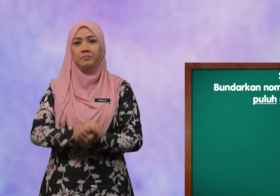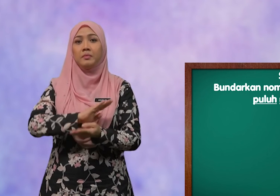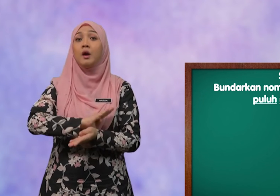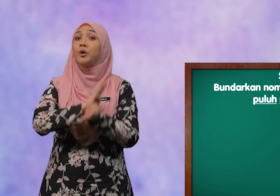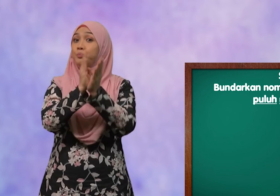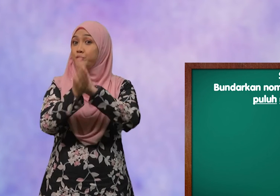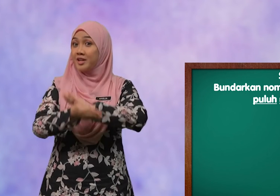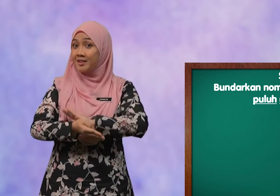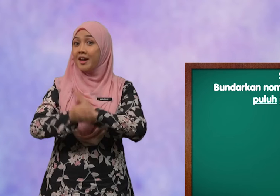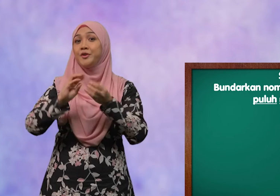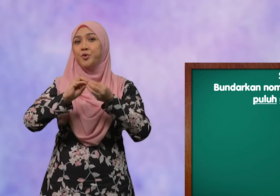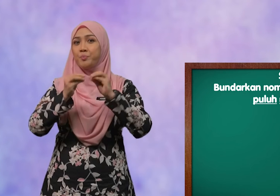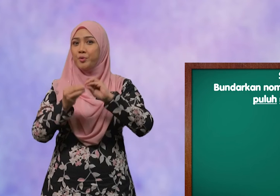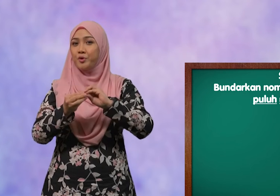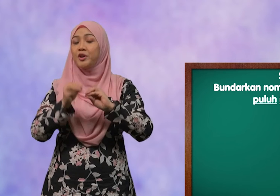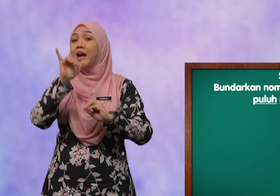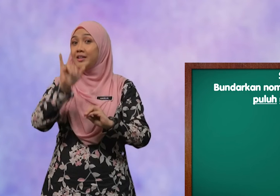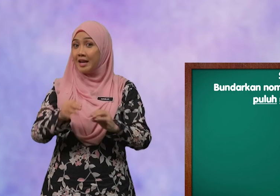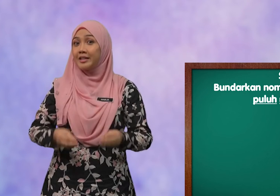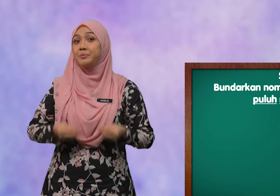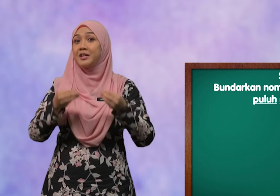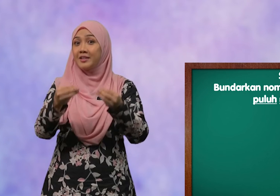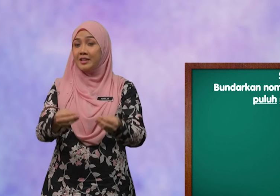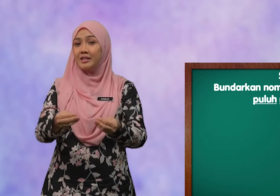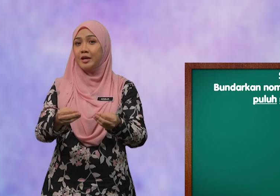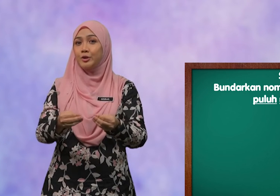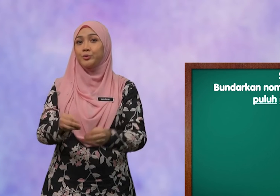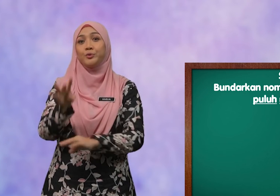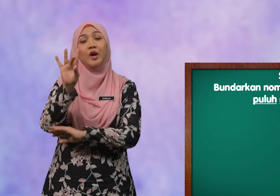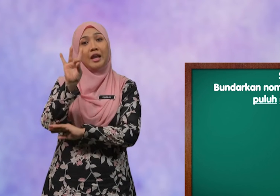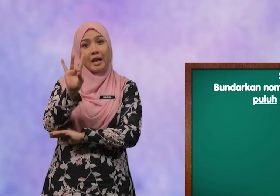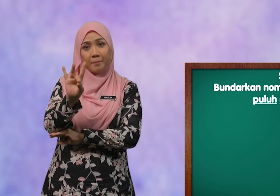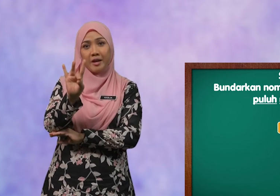Bundarkan nombor yang diberi iaitu 8